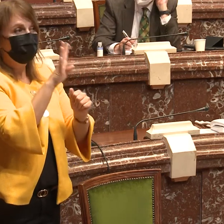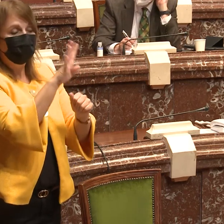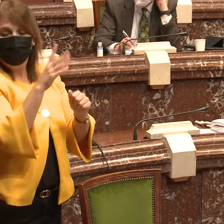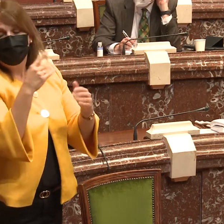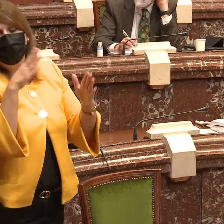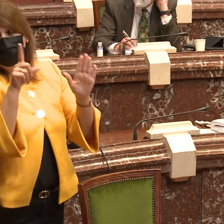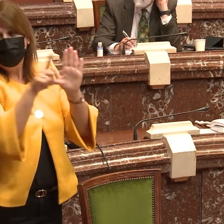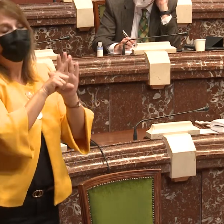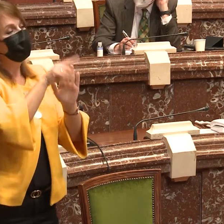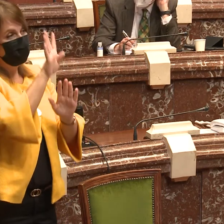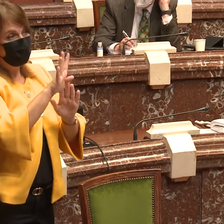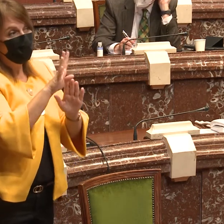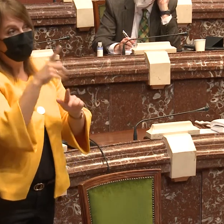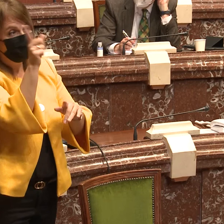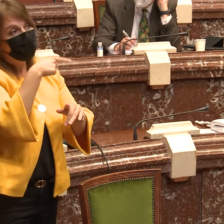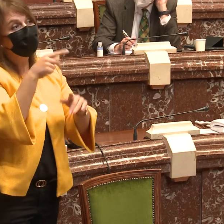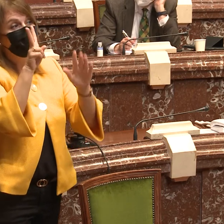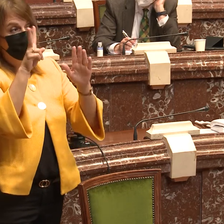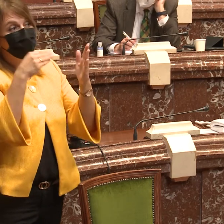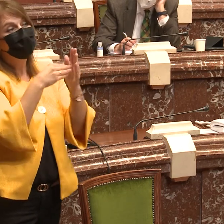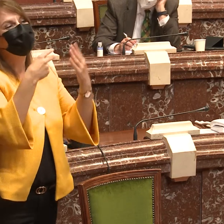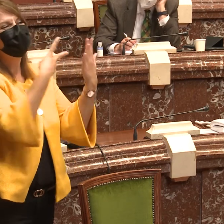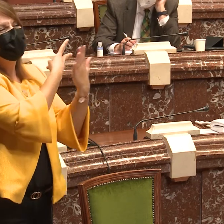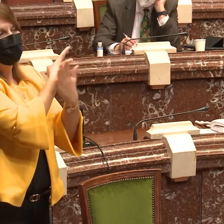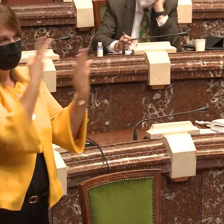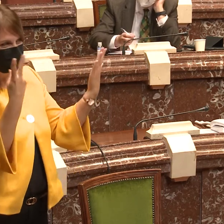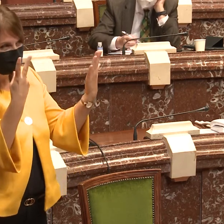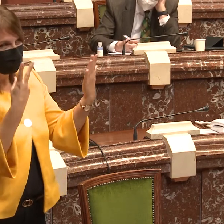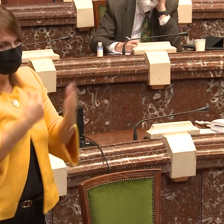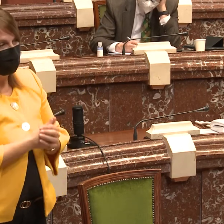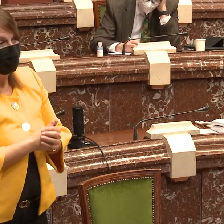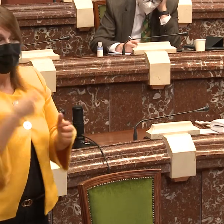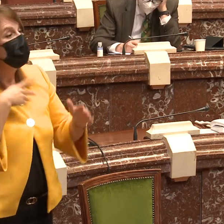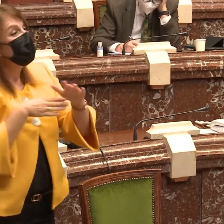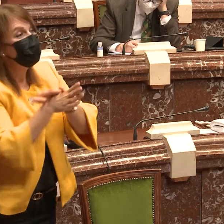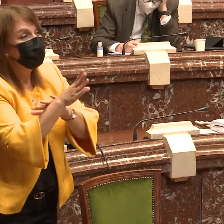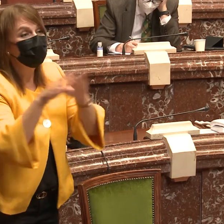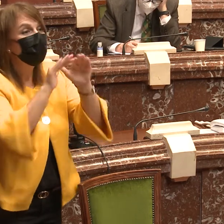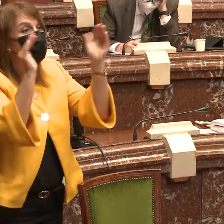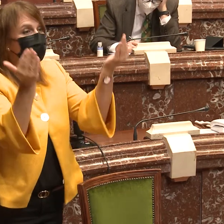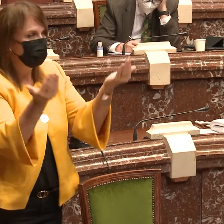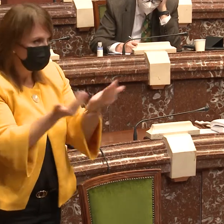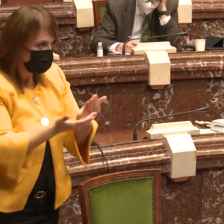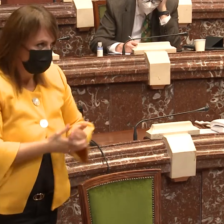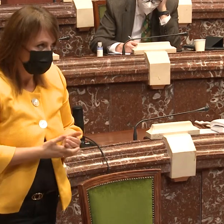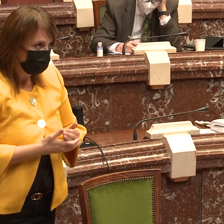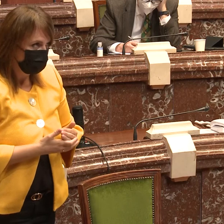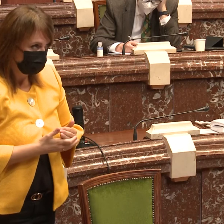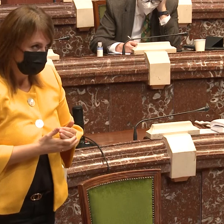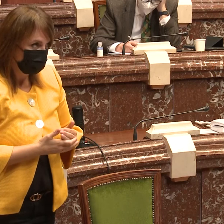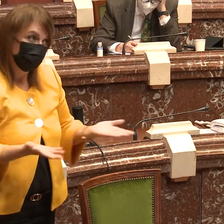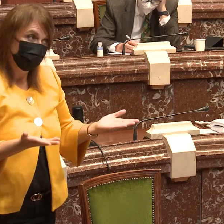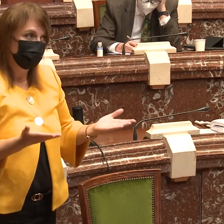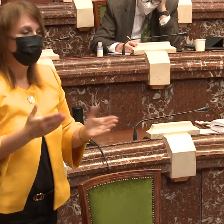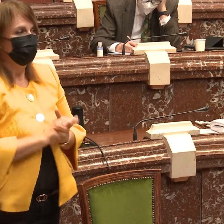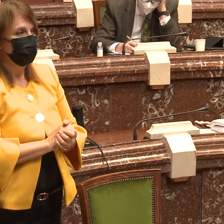deberíamos empezar a…, bueno, a cumplir con la Ley 4 barra 2017 de la Ley